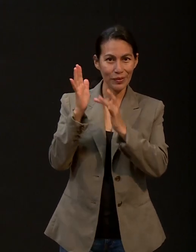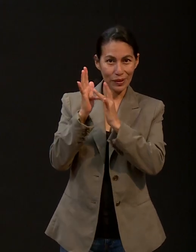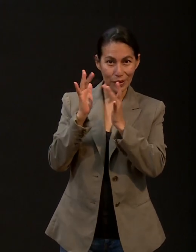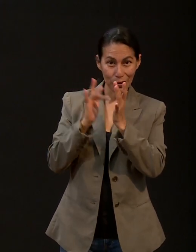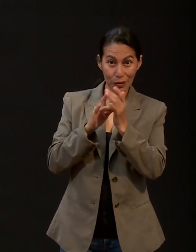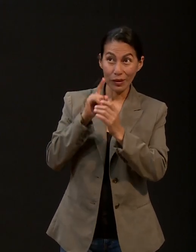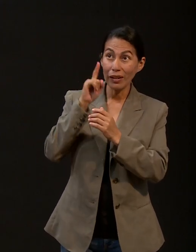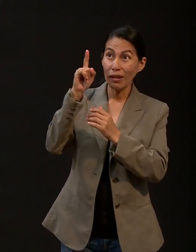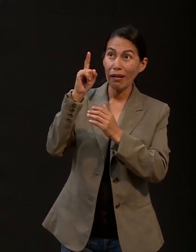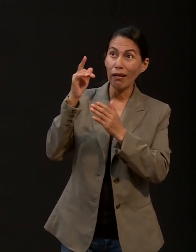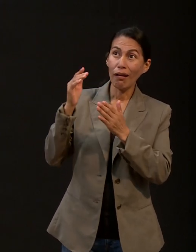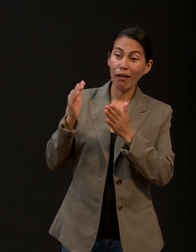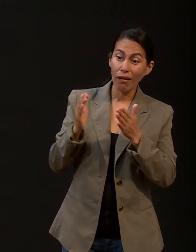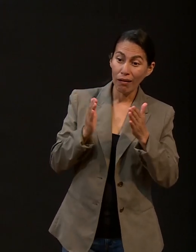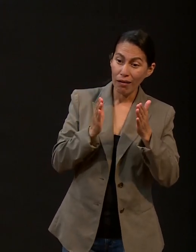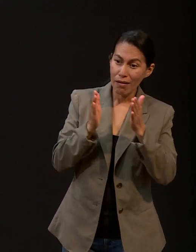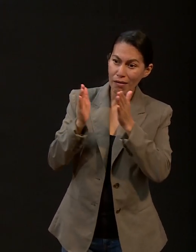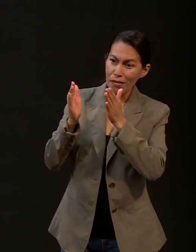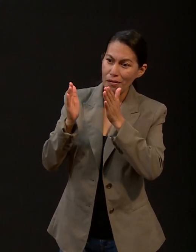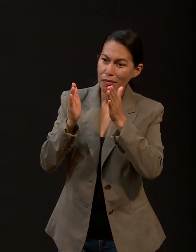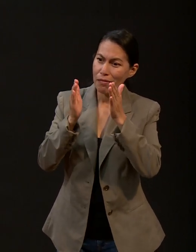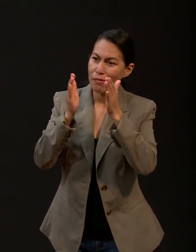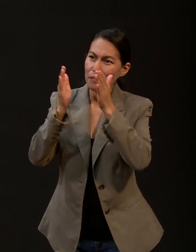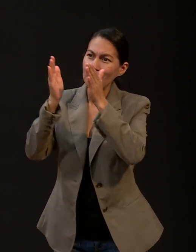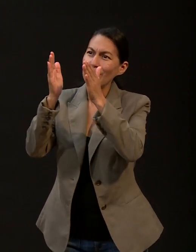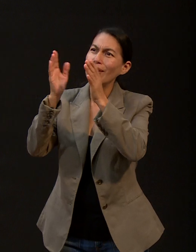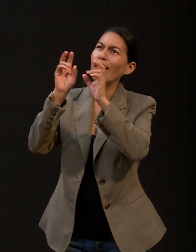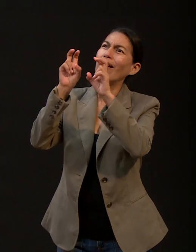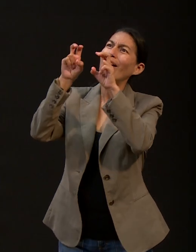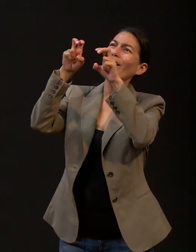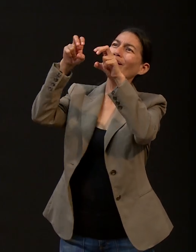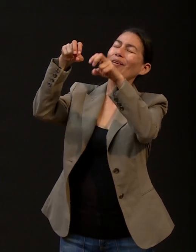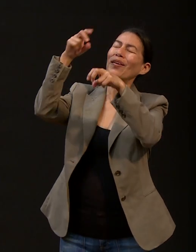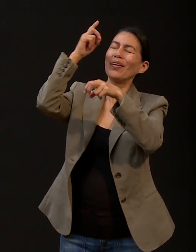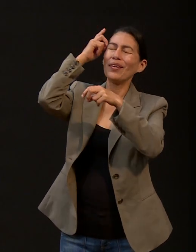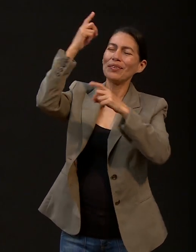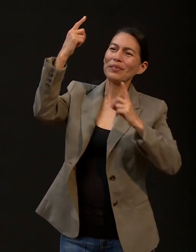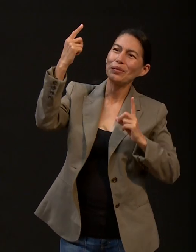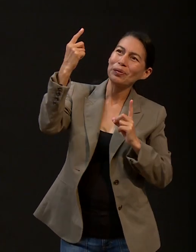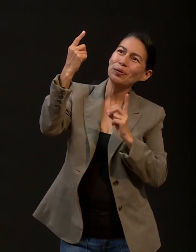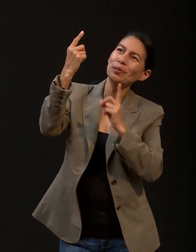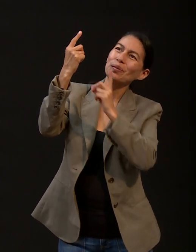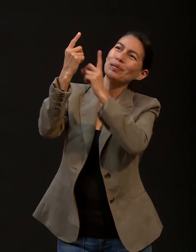senda que nos ayuda a llegar hasta el trono de la gracia de Dios en oración.